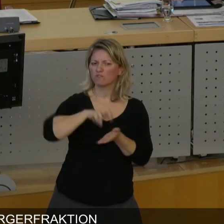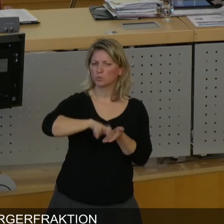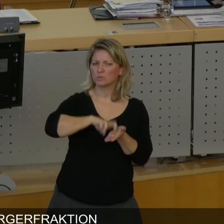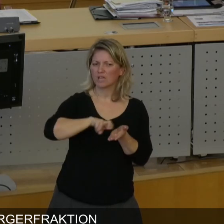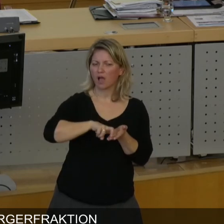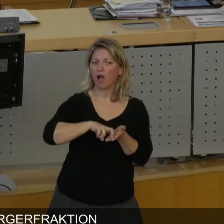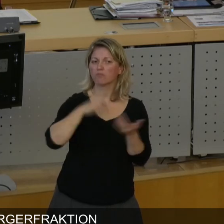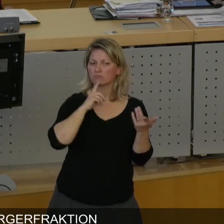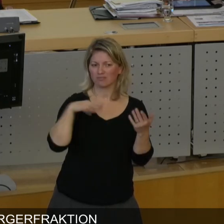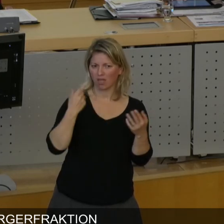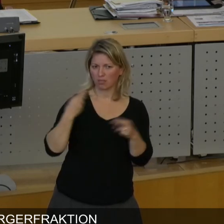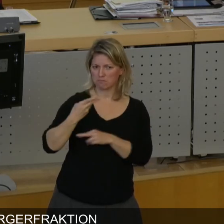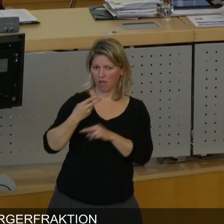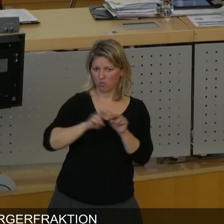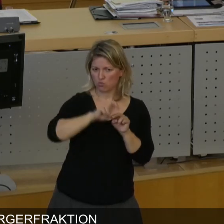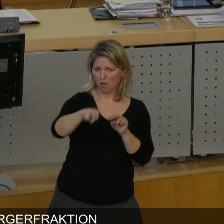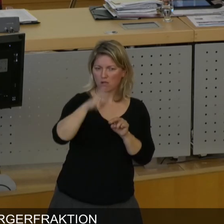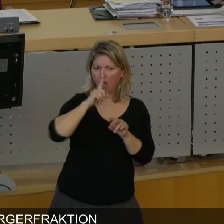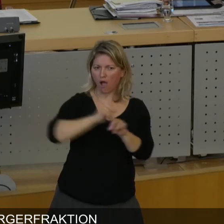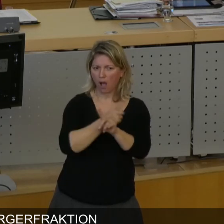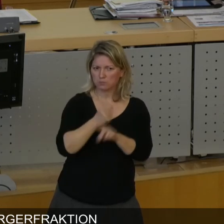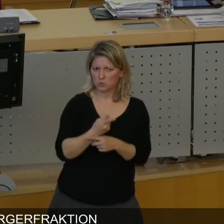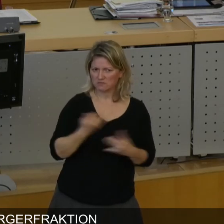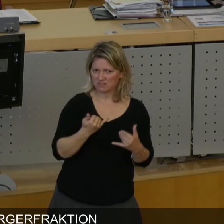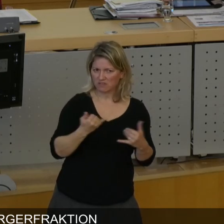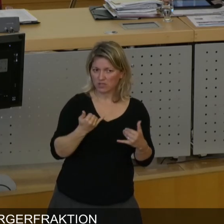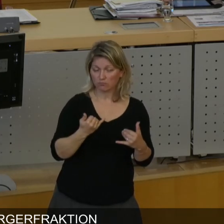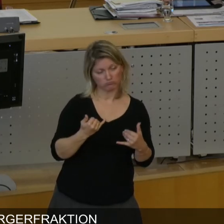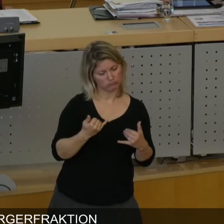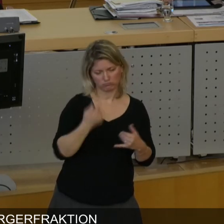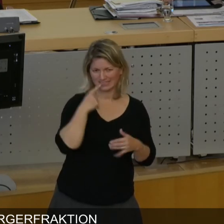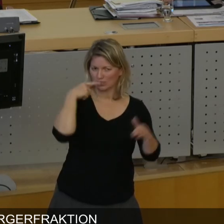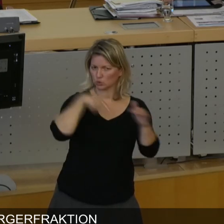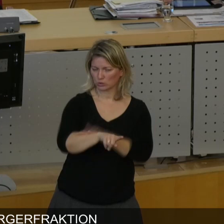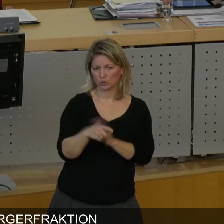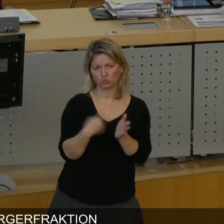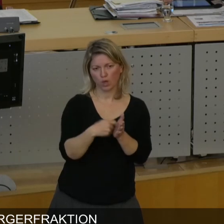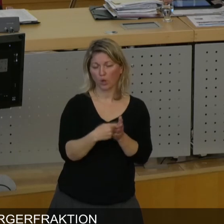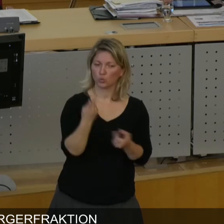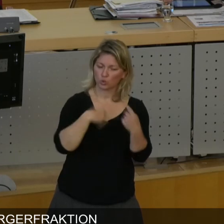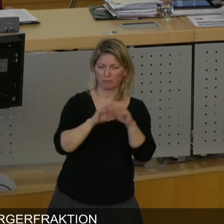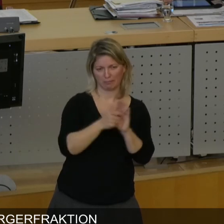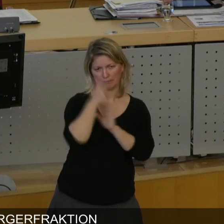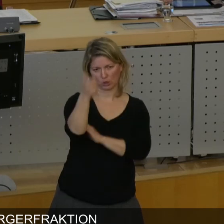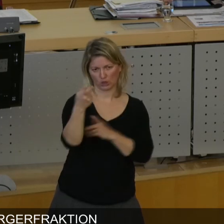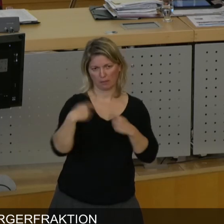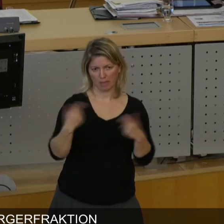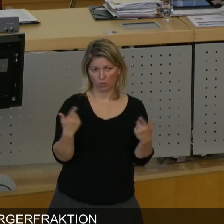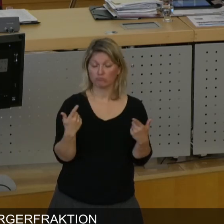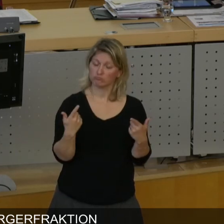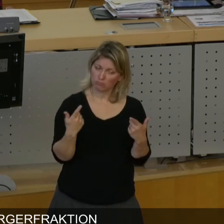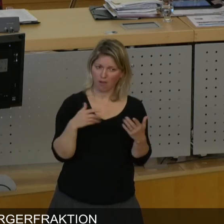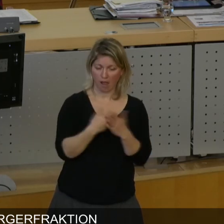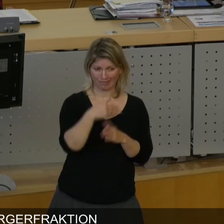Bahnübergang dann ja auch weg muss. Die Idee gesagt, Tunnel ist viel zu teuer, wir bauen jetzt eine Brücke und über diese Brücke müssen Kinder